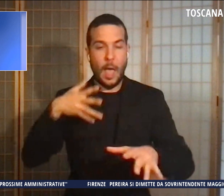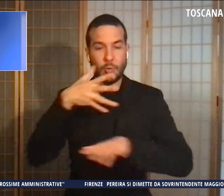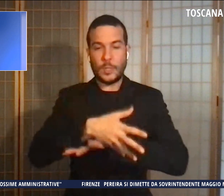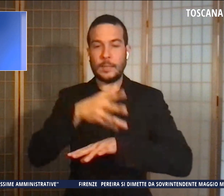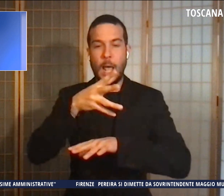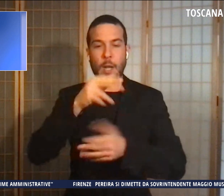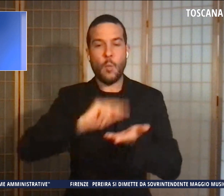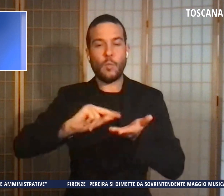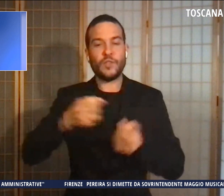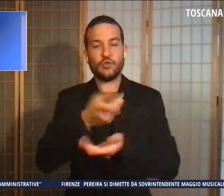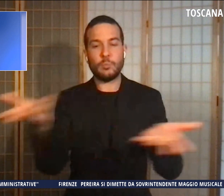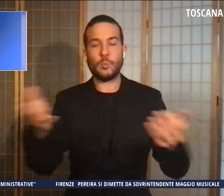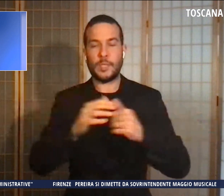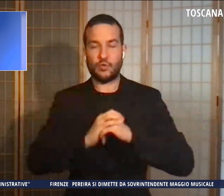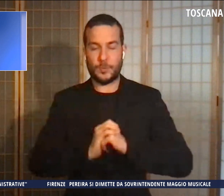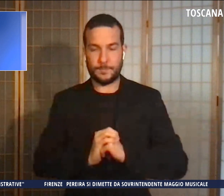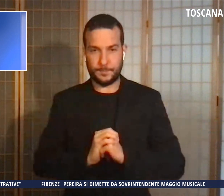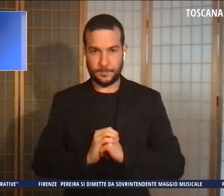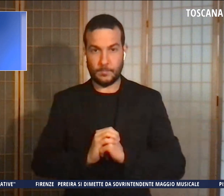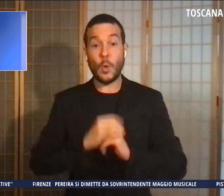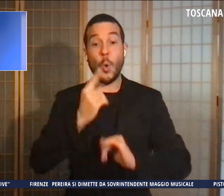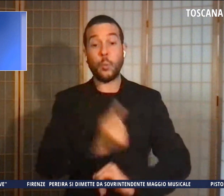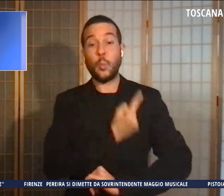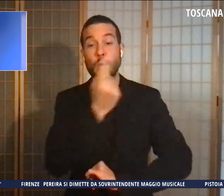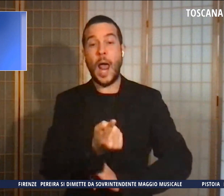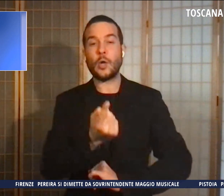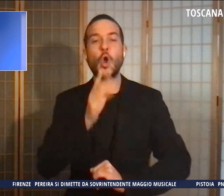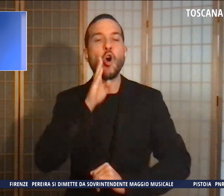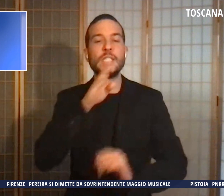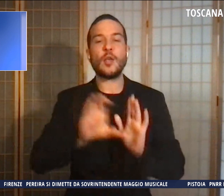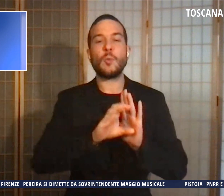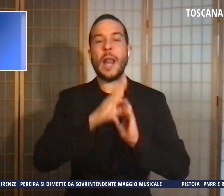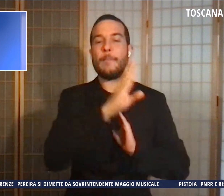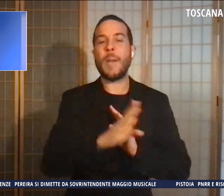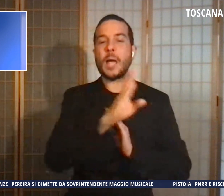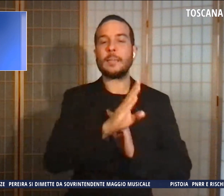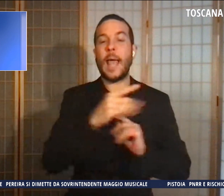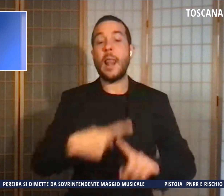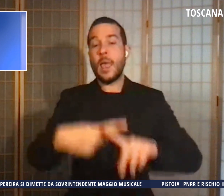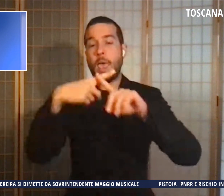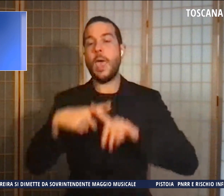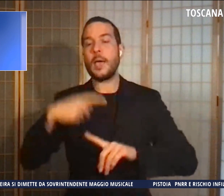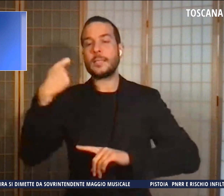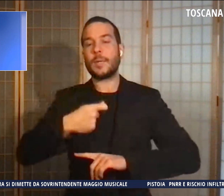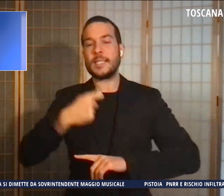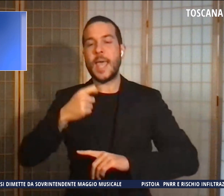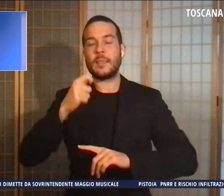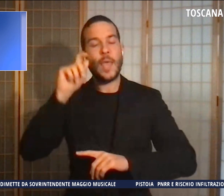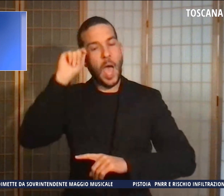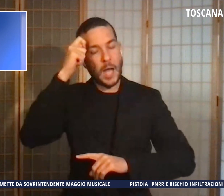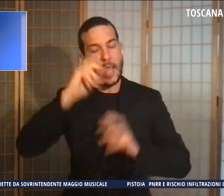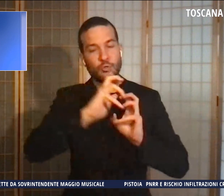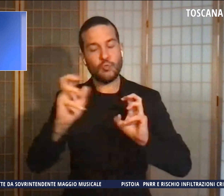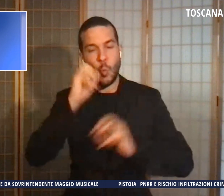Un anno per il consigliere comunale Bardelli e l'ex presidente di Arezzo Multiservizi a